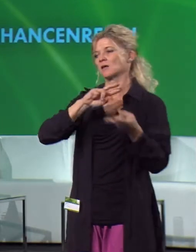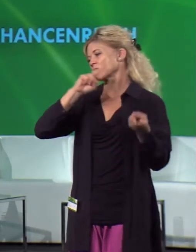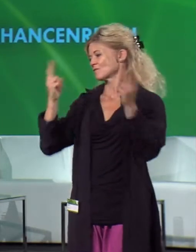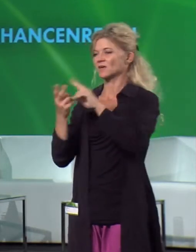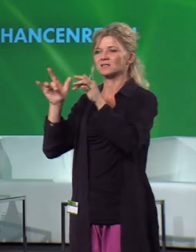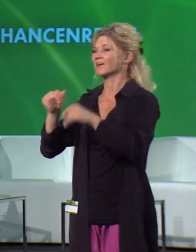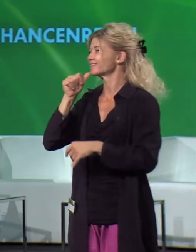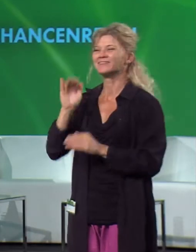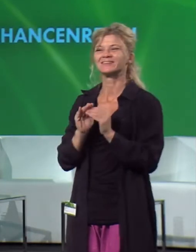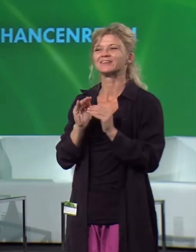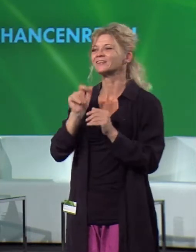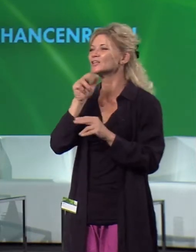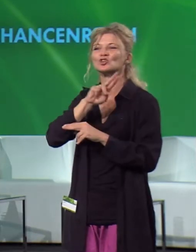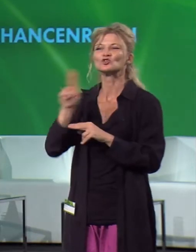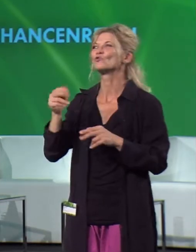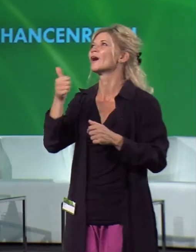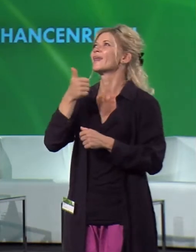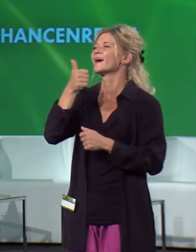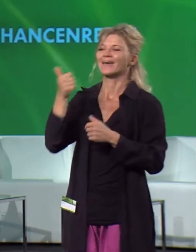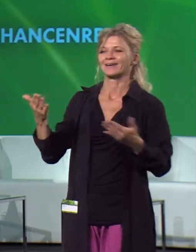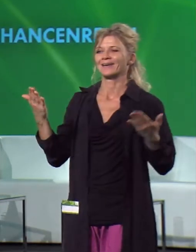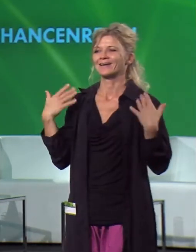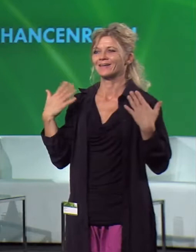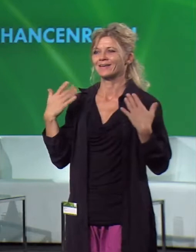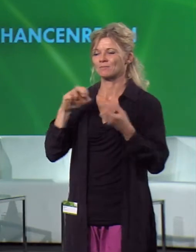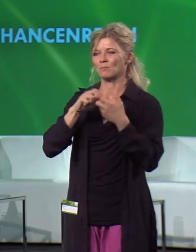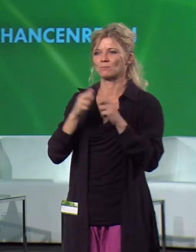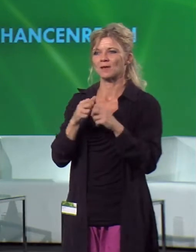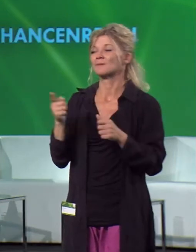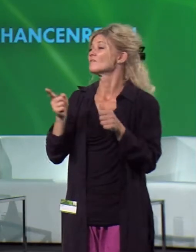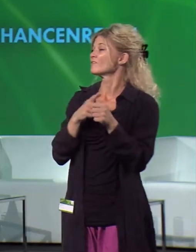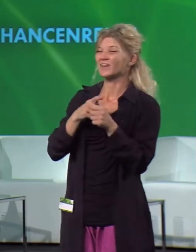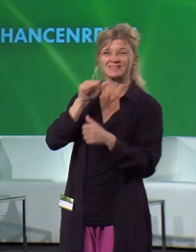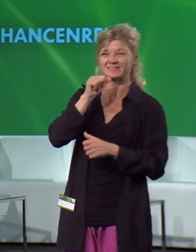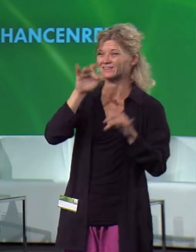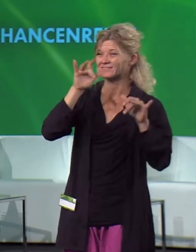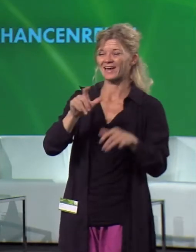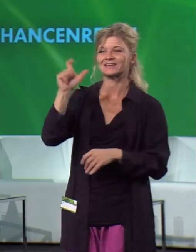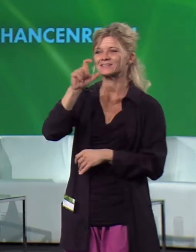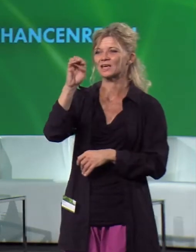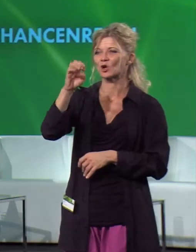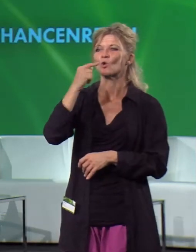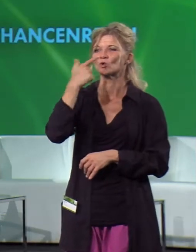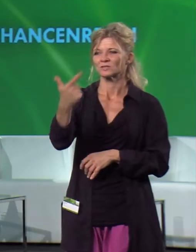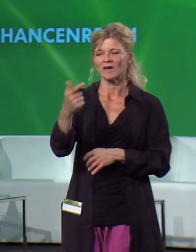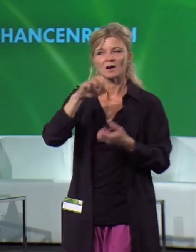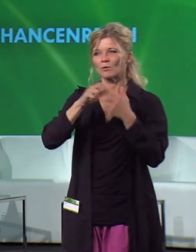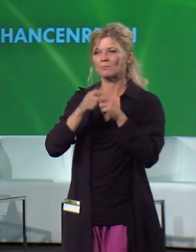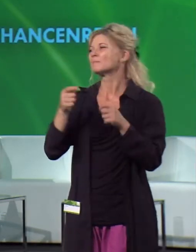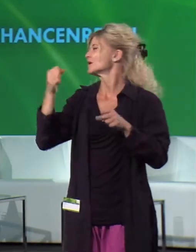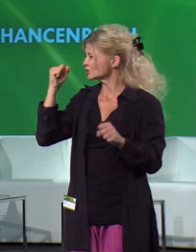hinausgeht. Denn wenn es kein CO2-Problem gäbe, gäbe es noch zahllose, in allen Regionen vor Ort auftretende